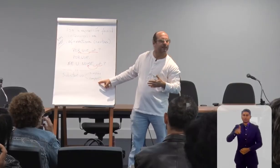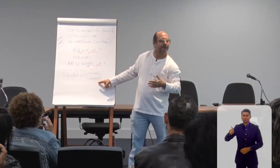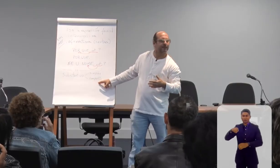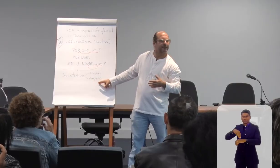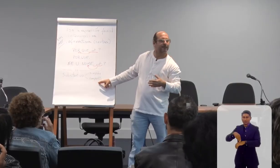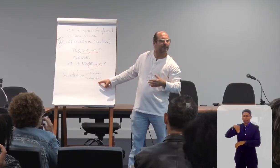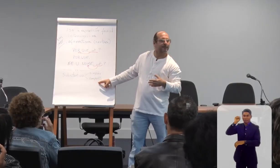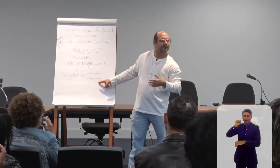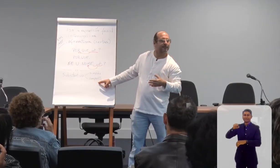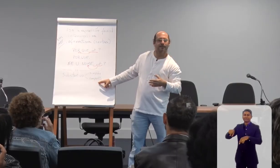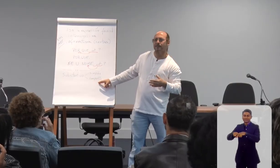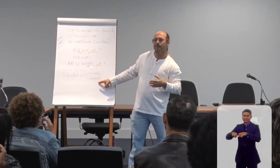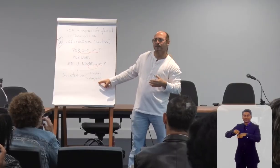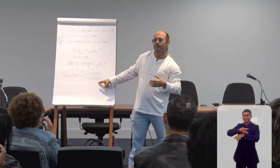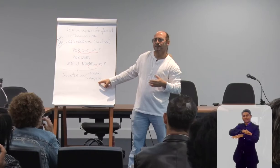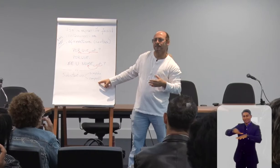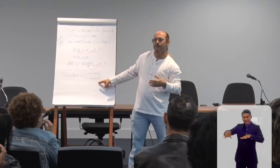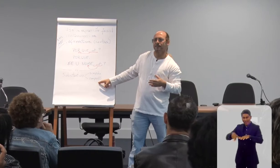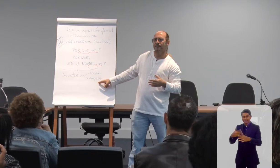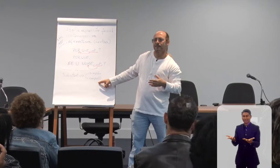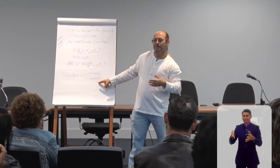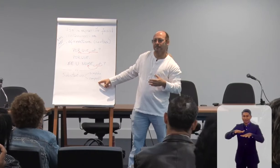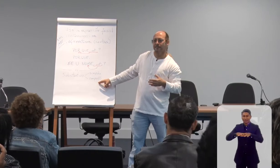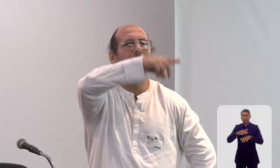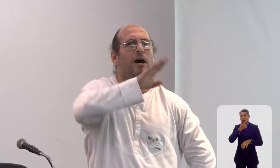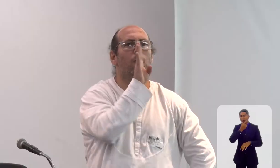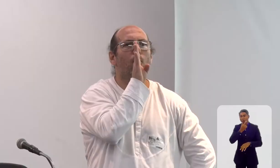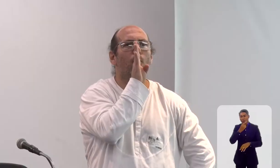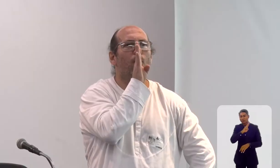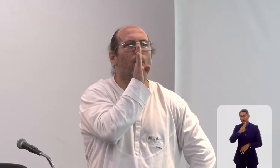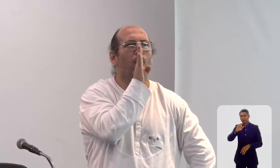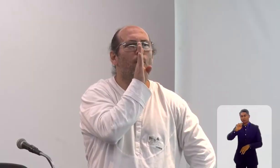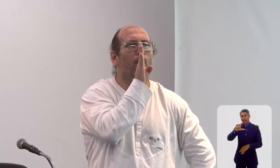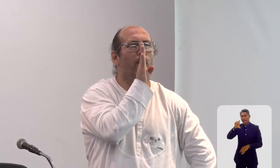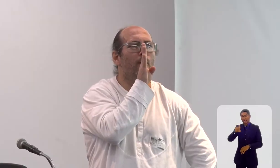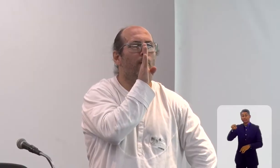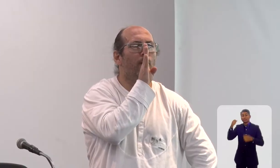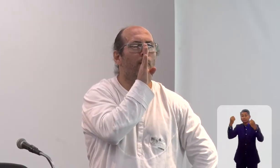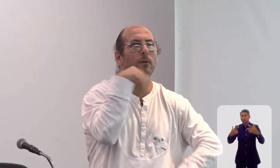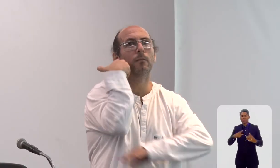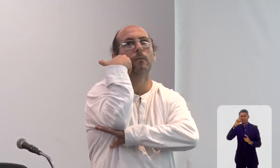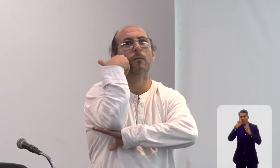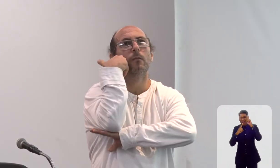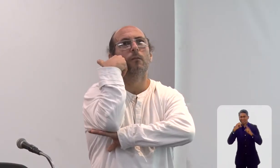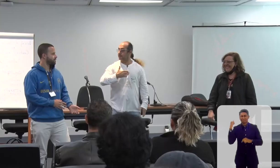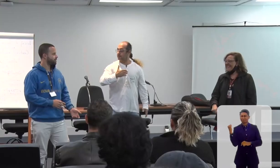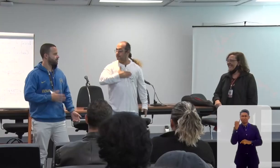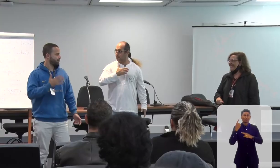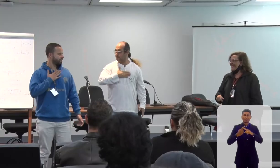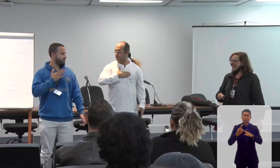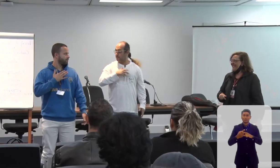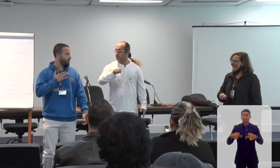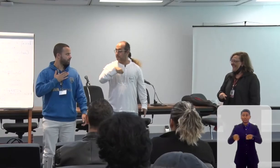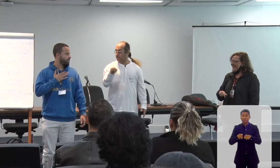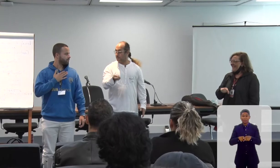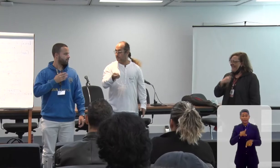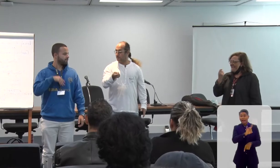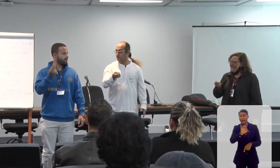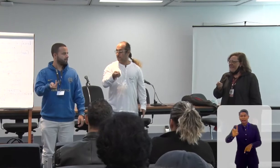e mestre em Diversidade e Inclusão, Alex Curione, explicou o uso da expressão facial na Libras e atribuiu o sinal de identificação pessoal